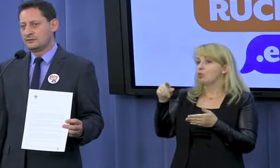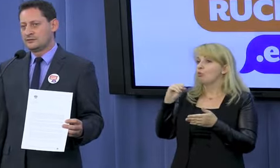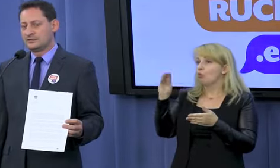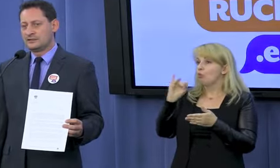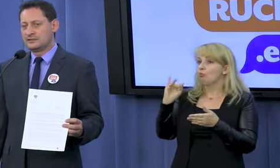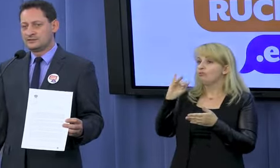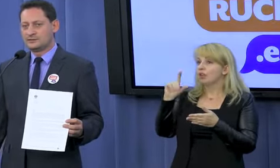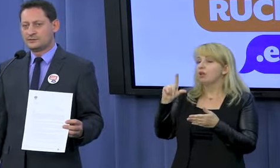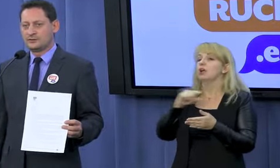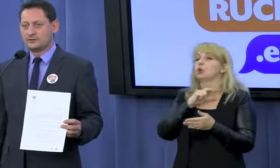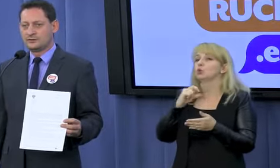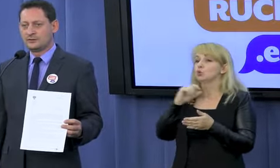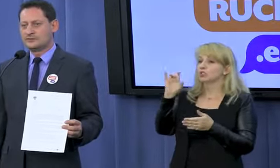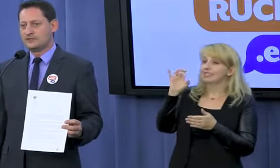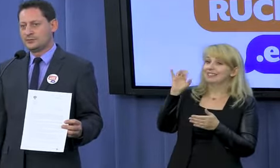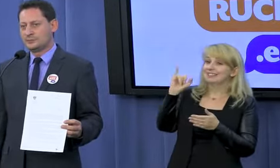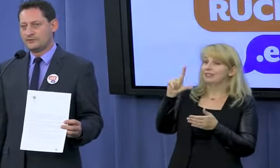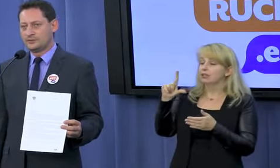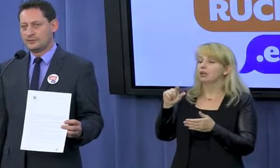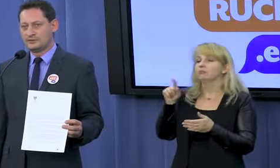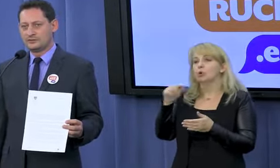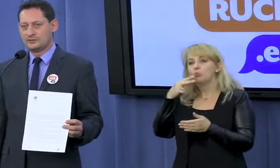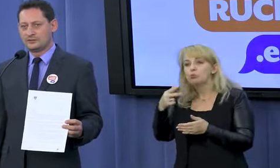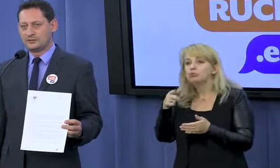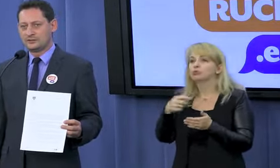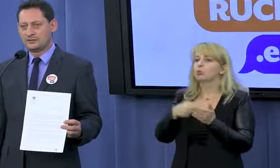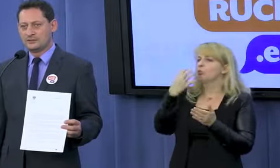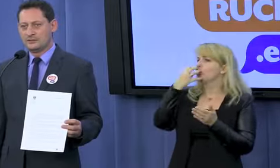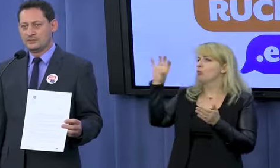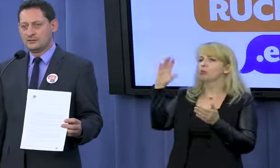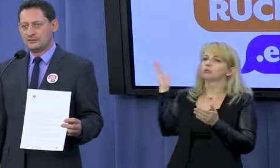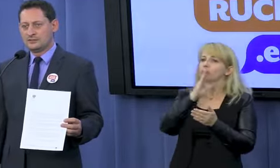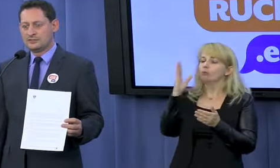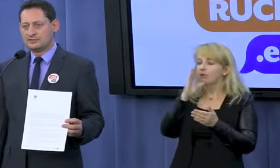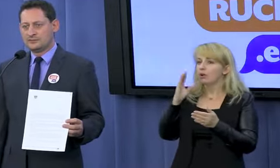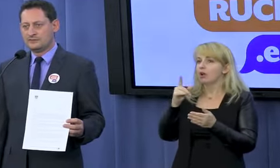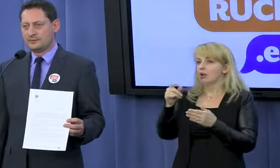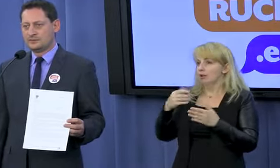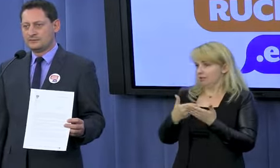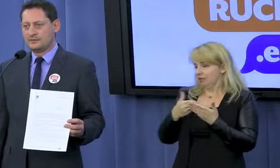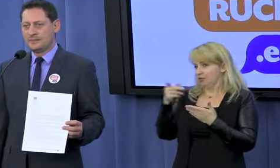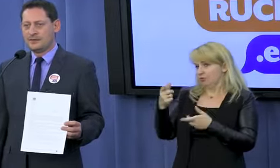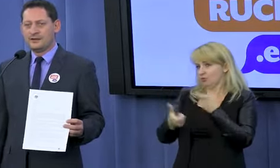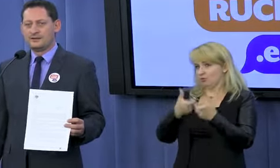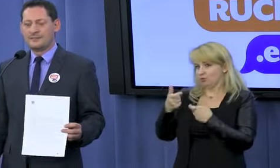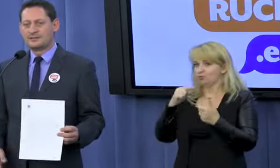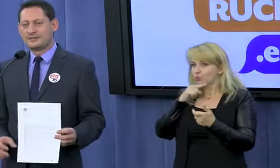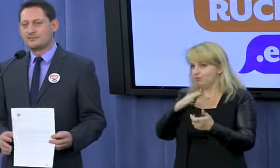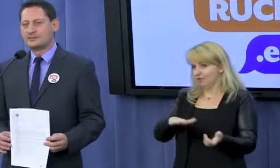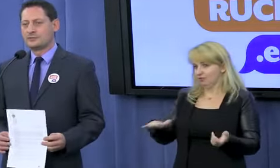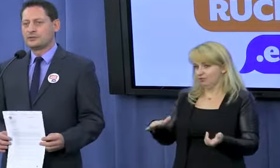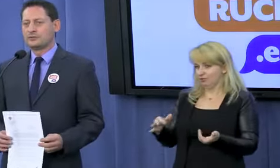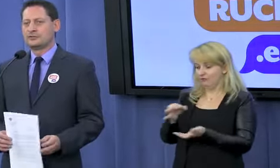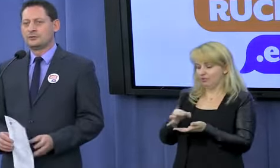księdza Gila stwierdził, że to gorący klimat powoduje, iż do takich przestępstw dochodzi. Ta